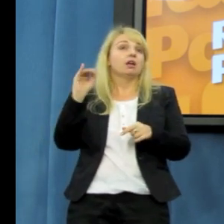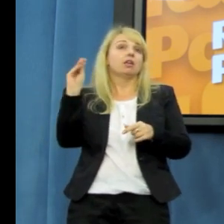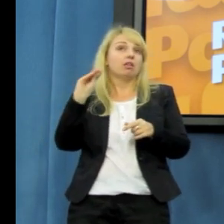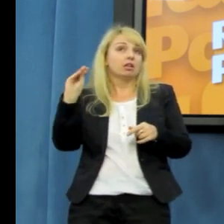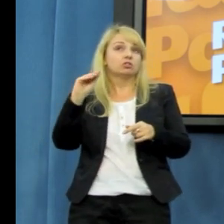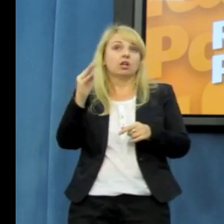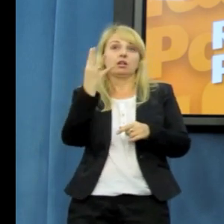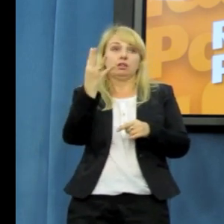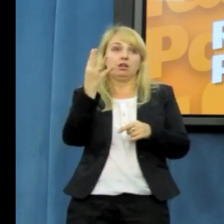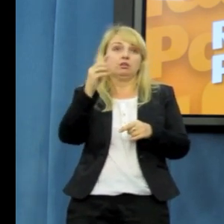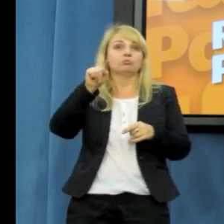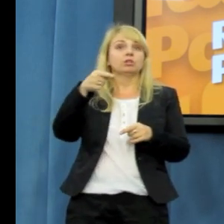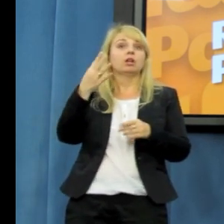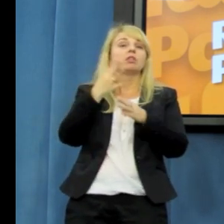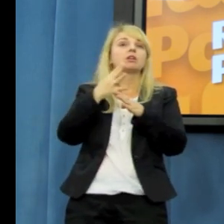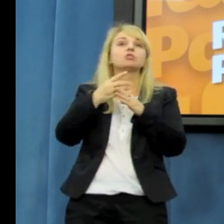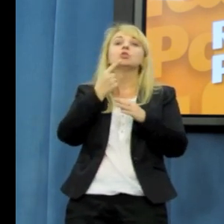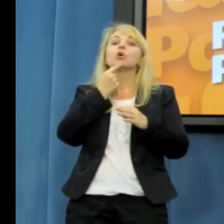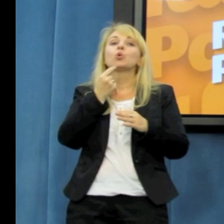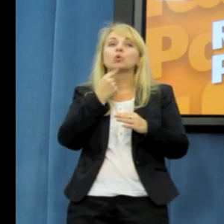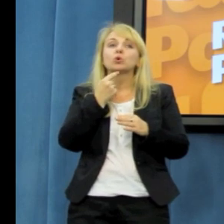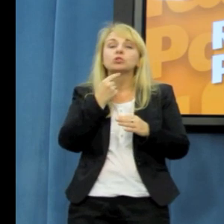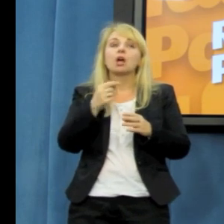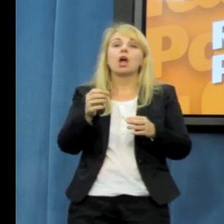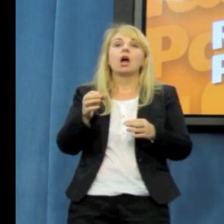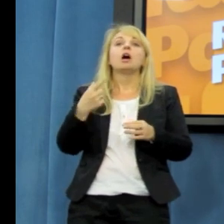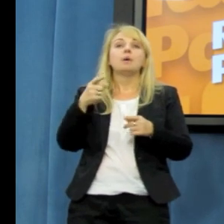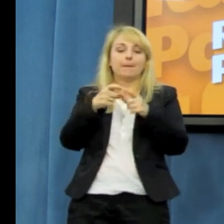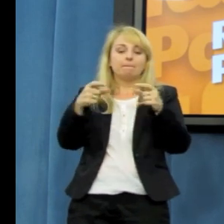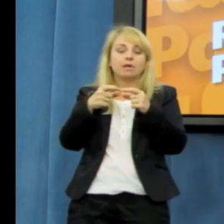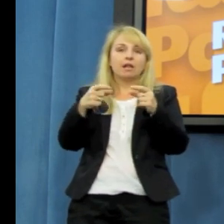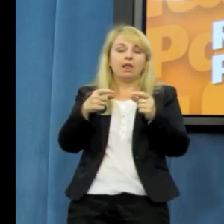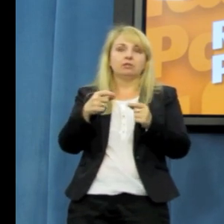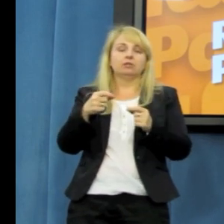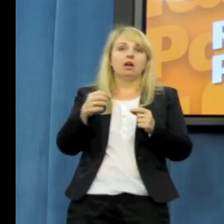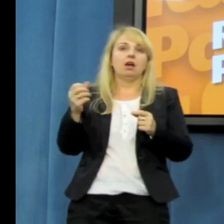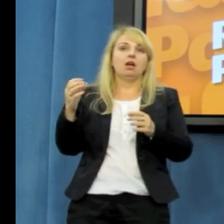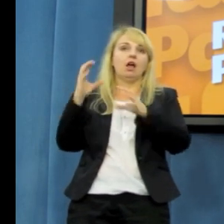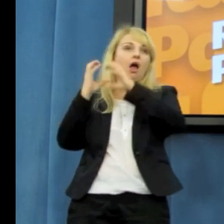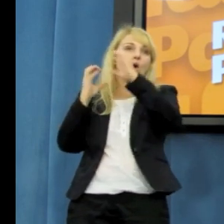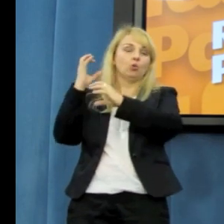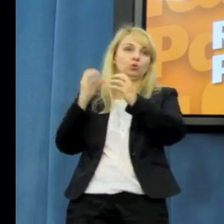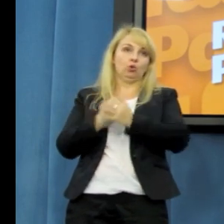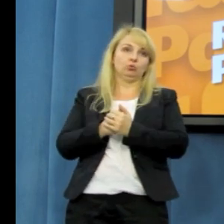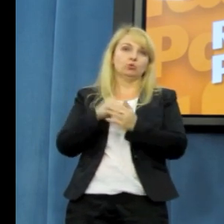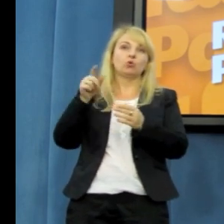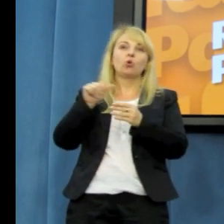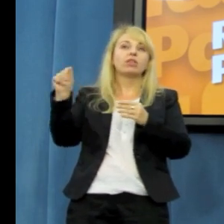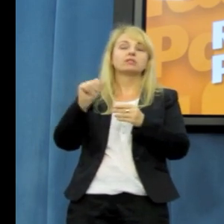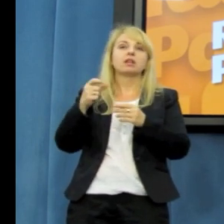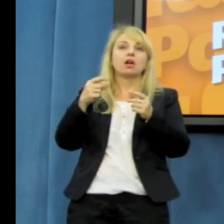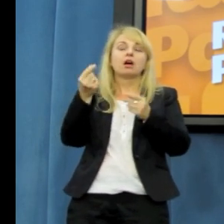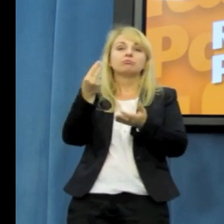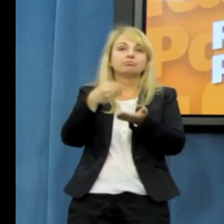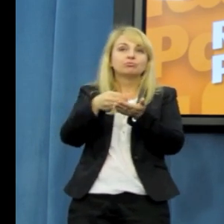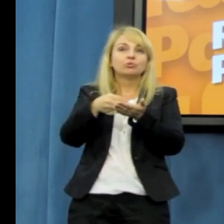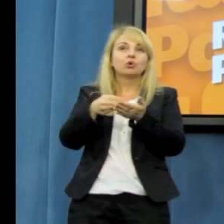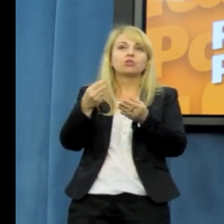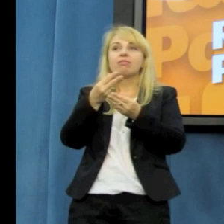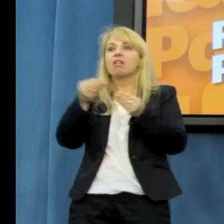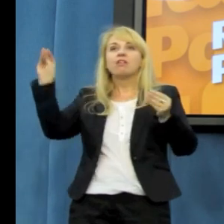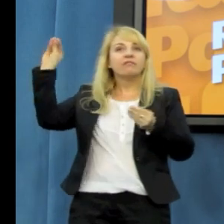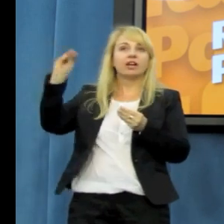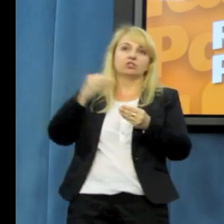MZK to jest cena największa w Warszawie, proszę Państwa. I jest tłumaczona tym, że te pieniądze